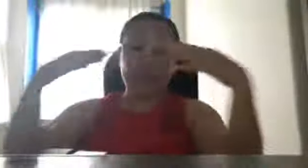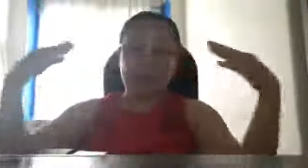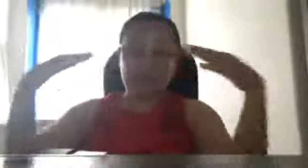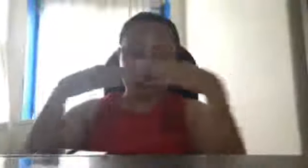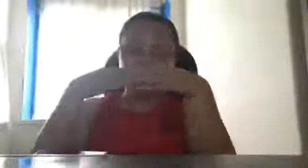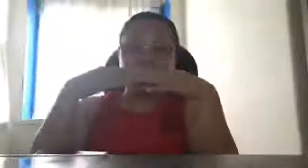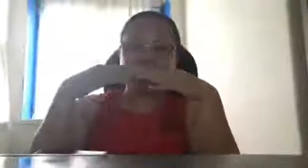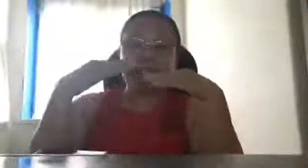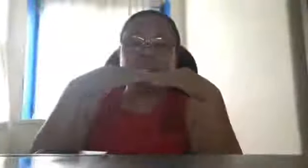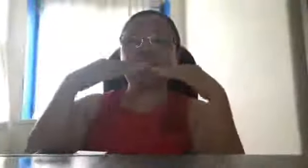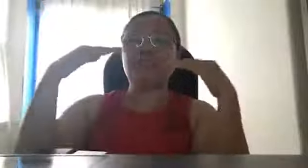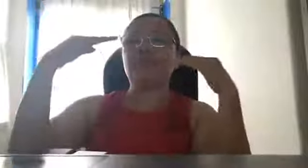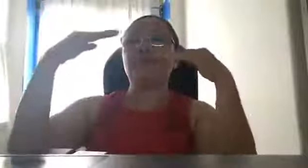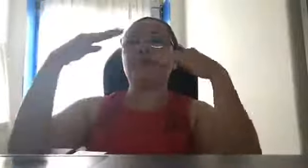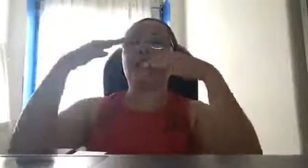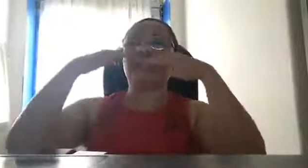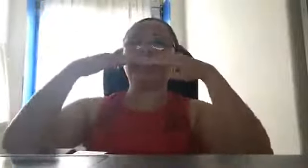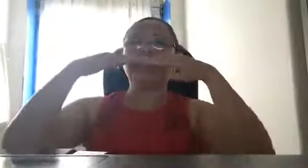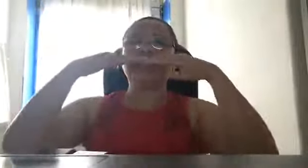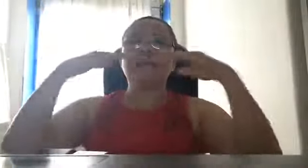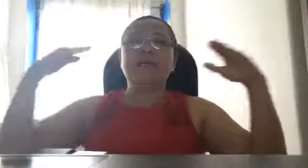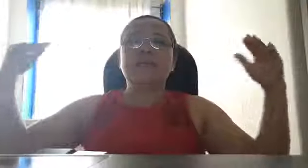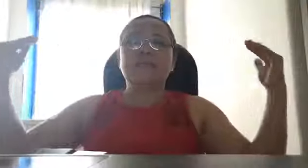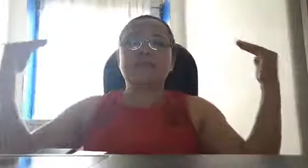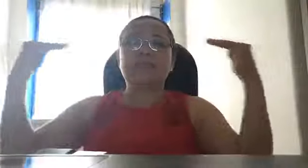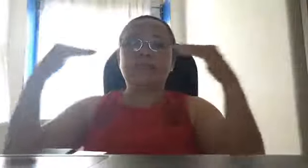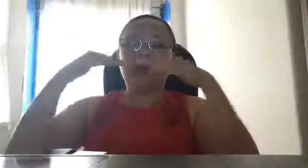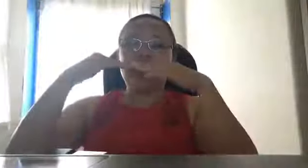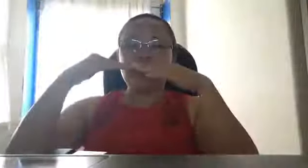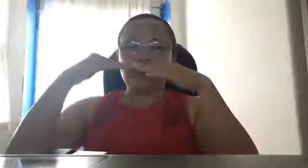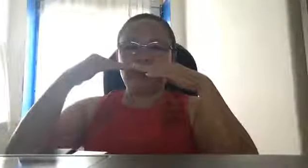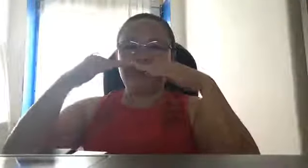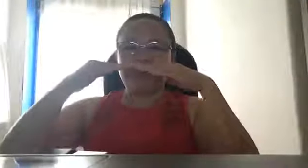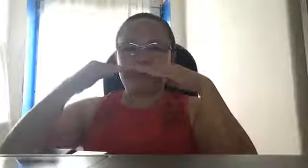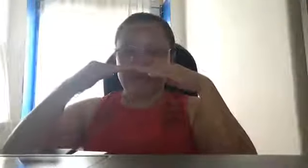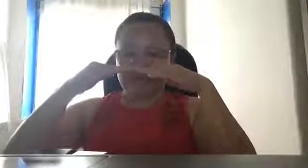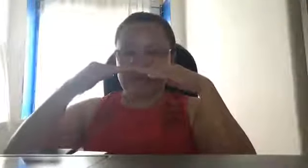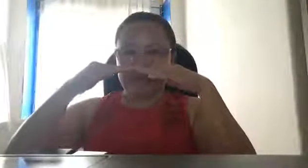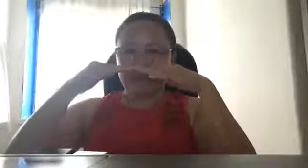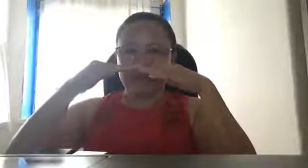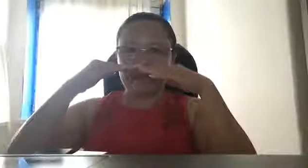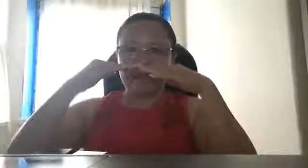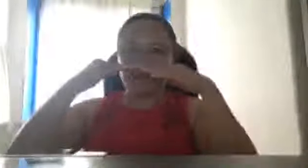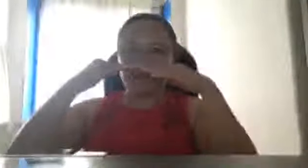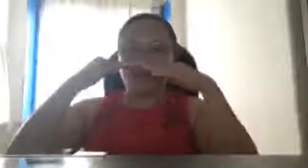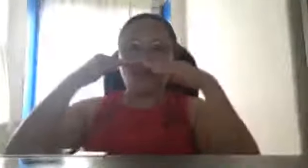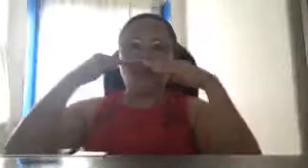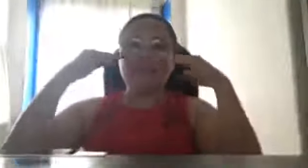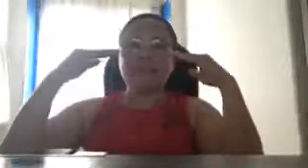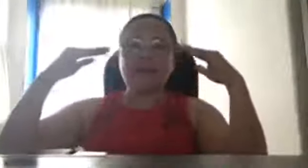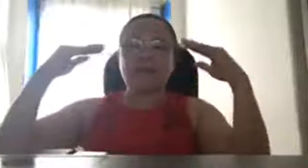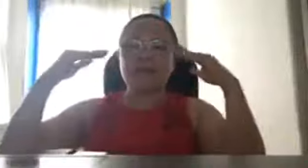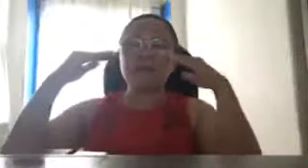logic, kasi, ganito po, yan, tayo, Pilipinas, wala tayong,